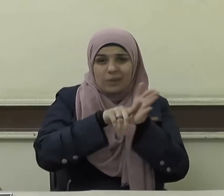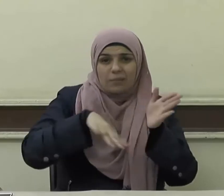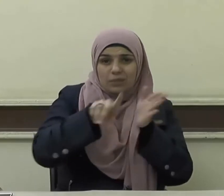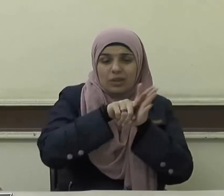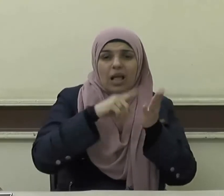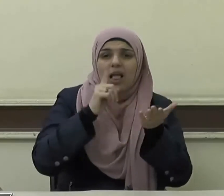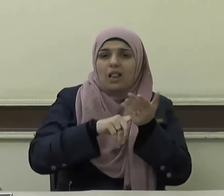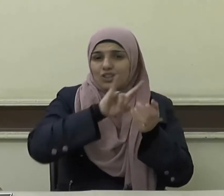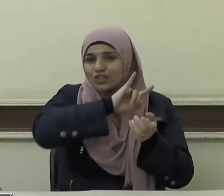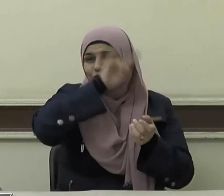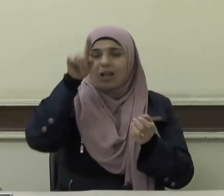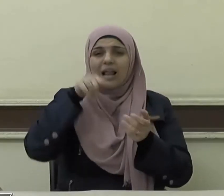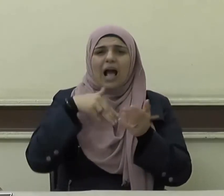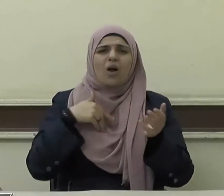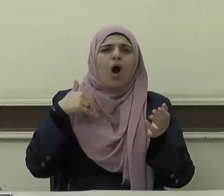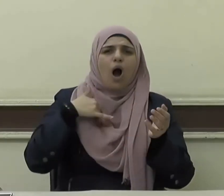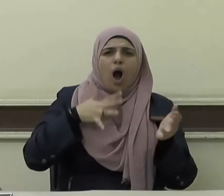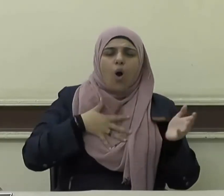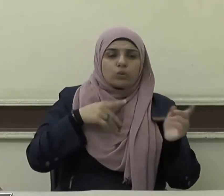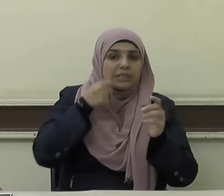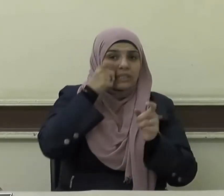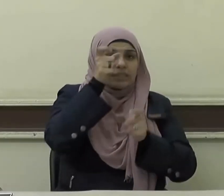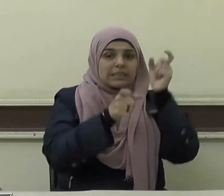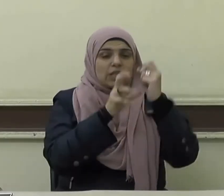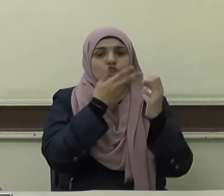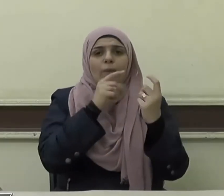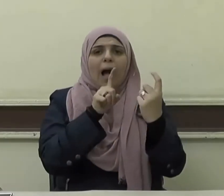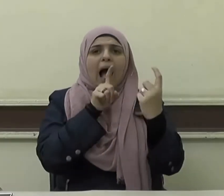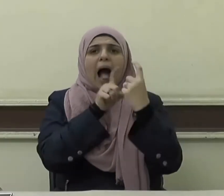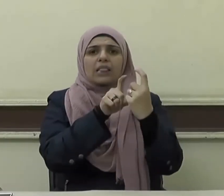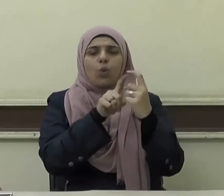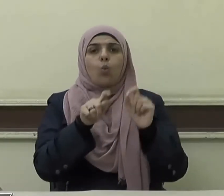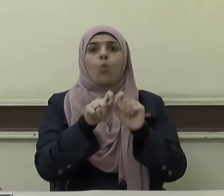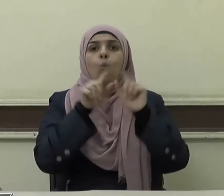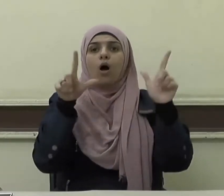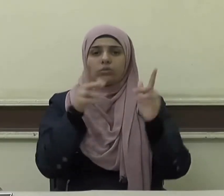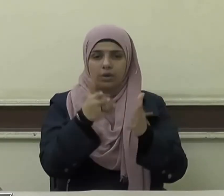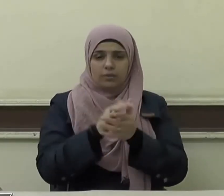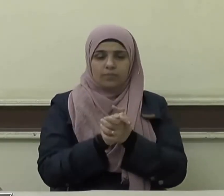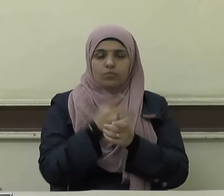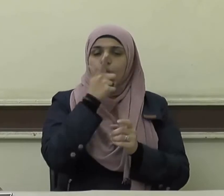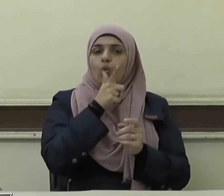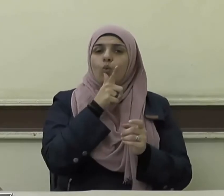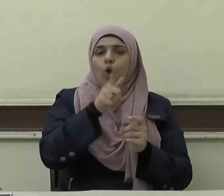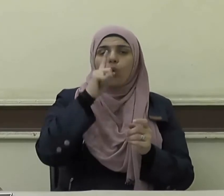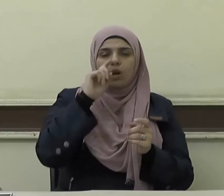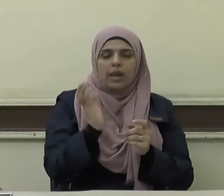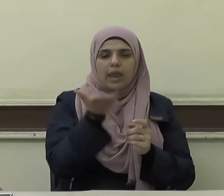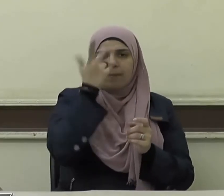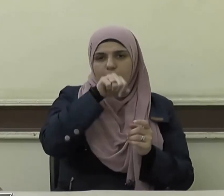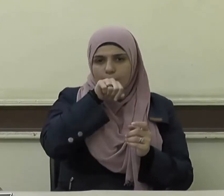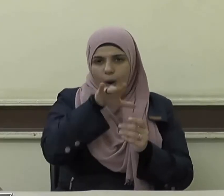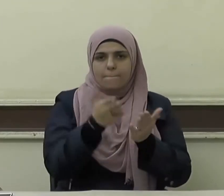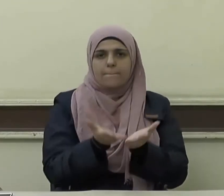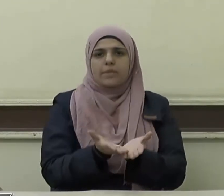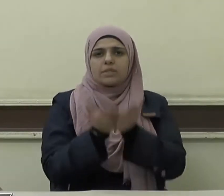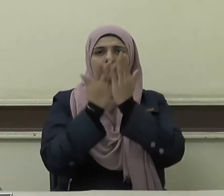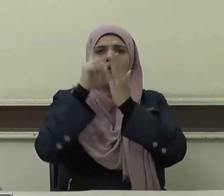إن الشيطان كان للإنسان عدوا مبينا ويقول النبي صلى الله